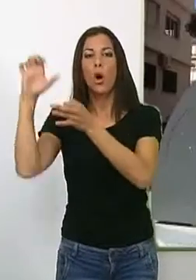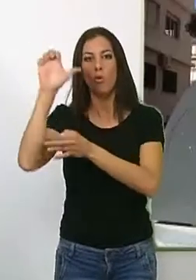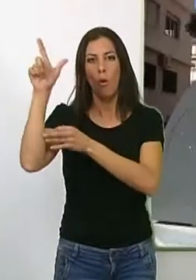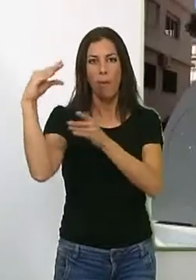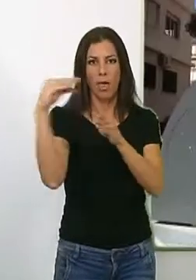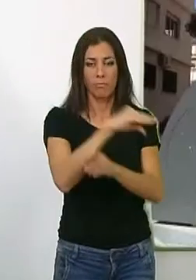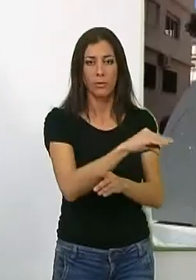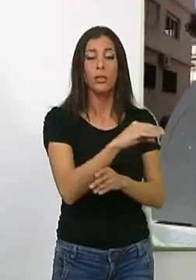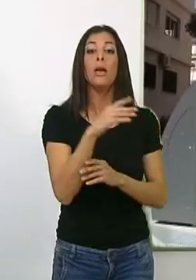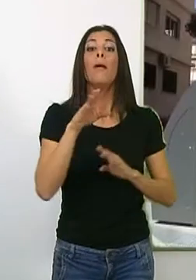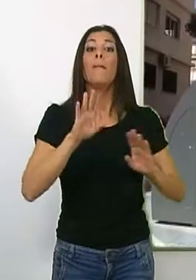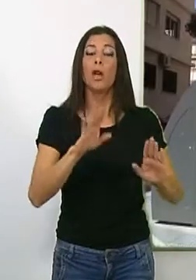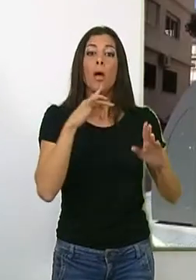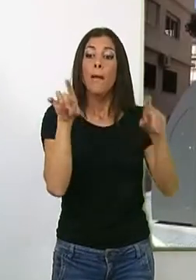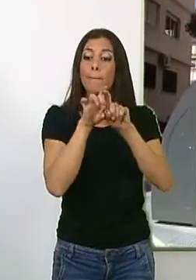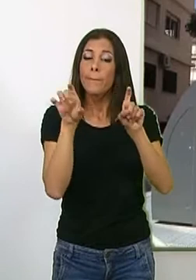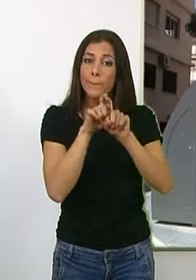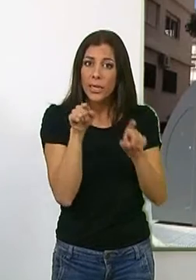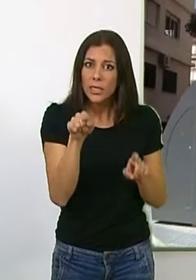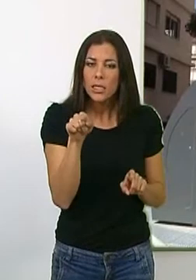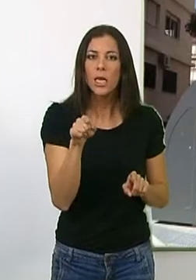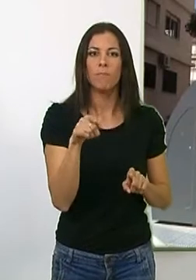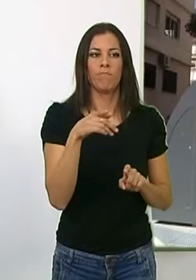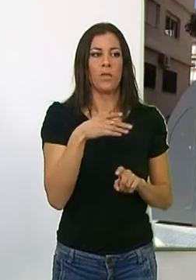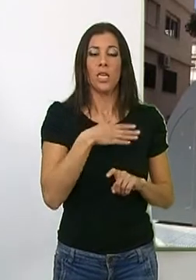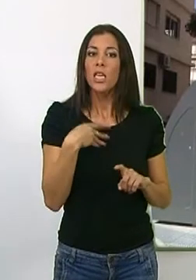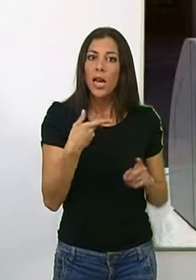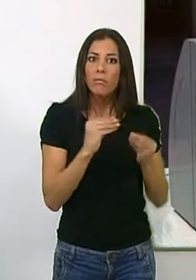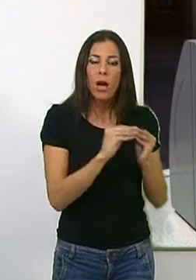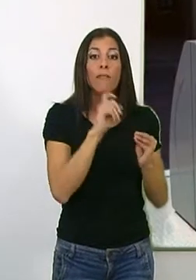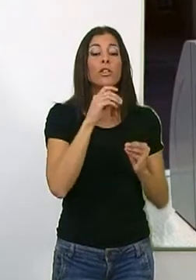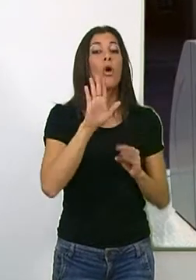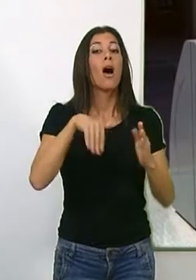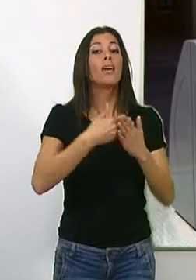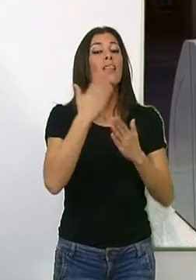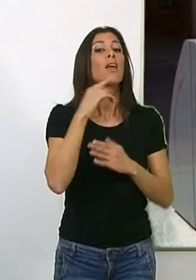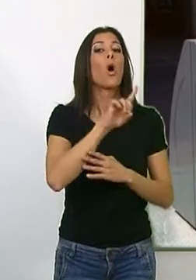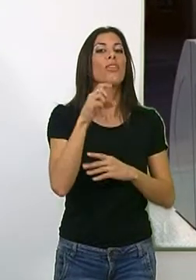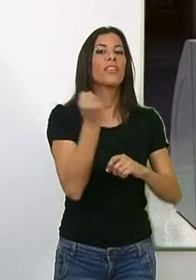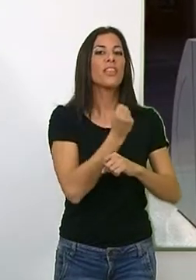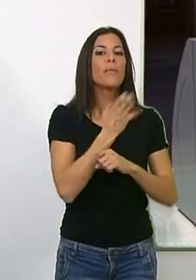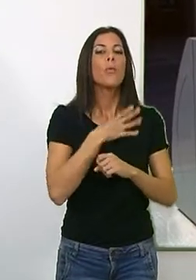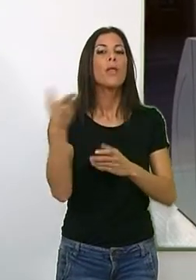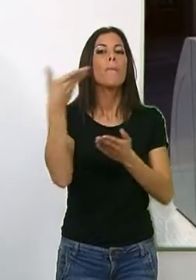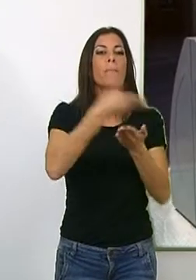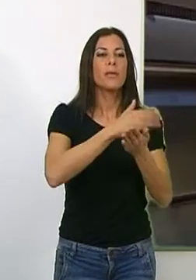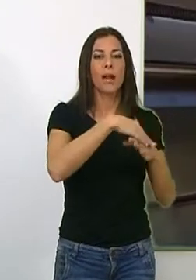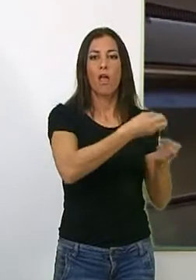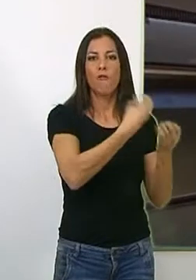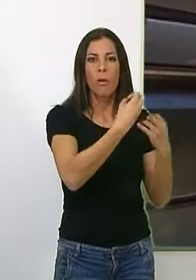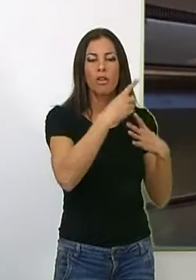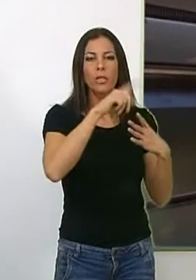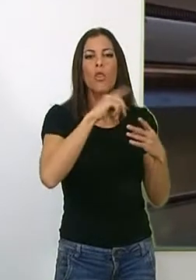Europea. Las empresas que estén interesadas tendrán hasta el día 11 de diciembre para pedir